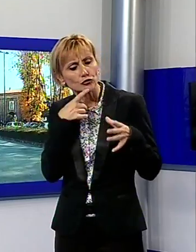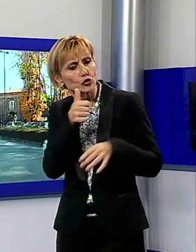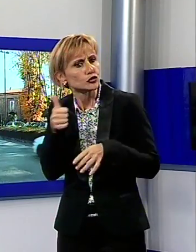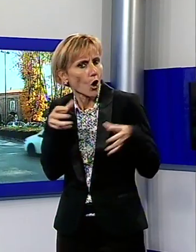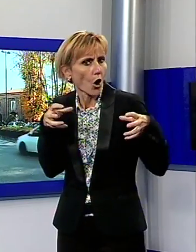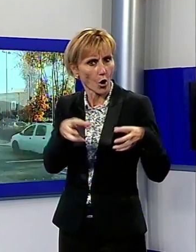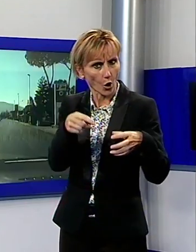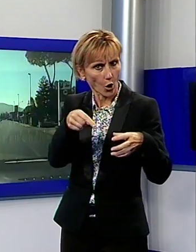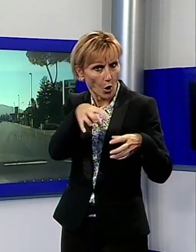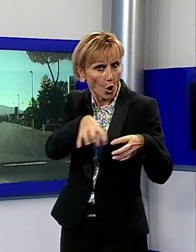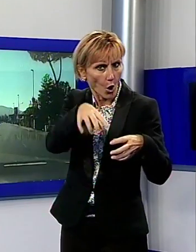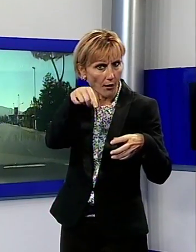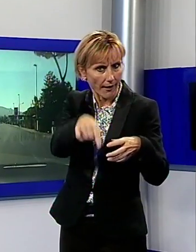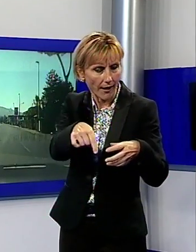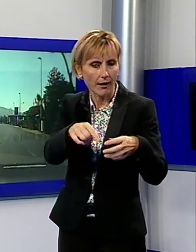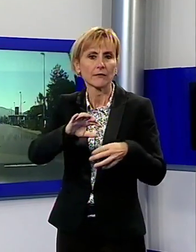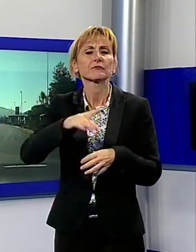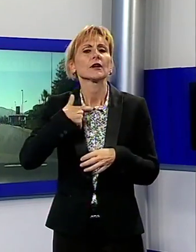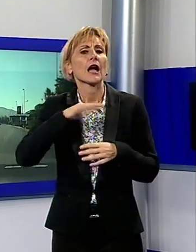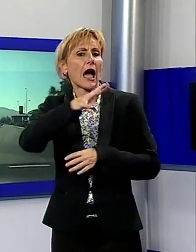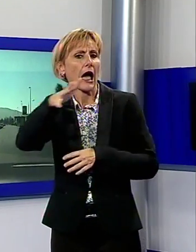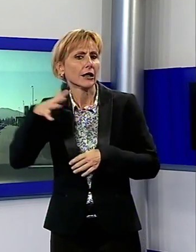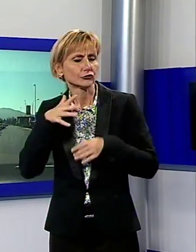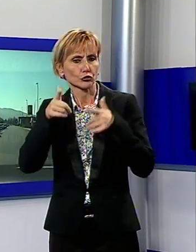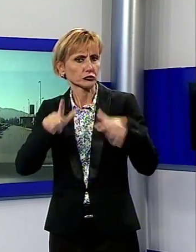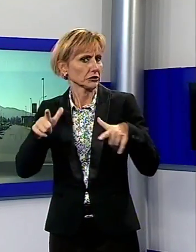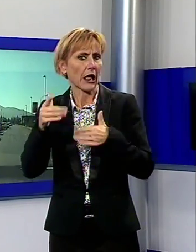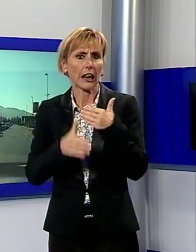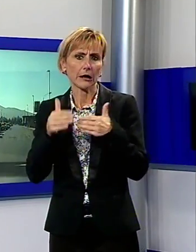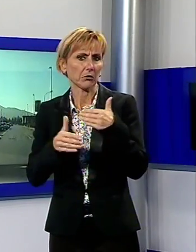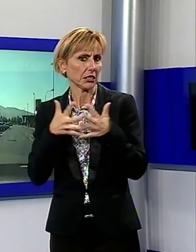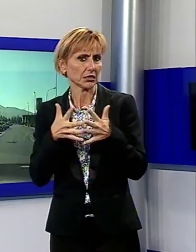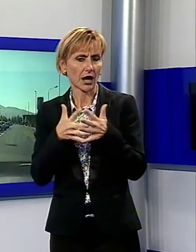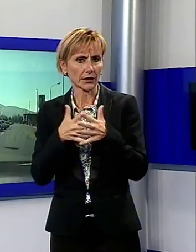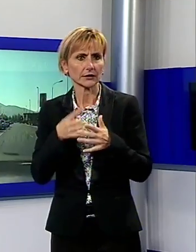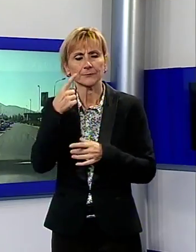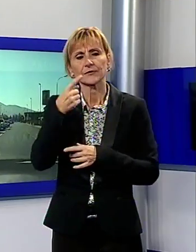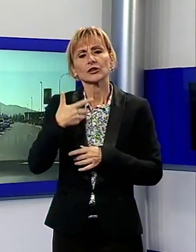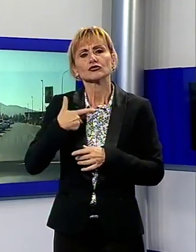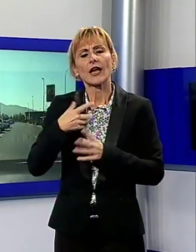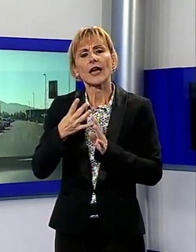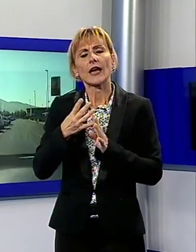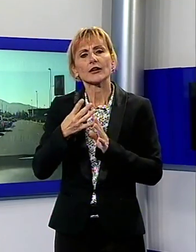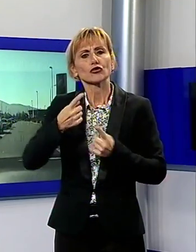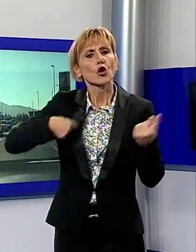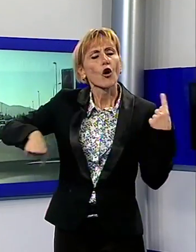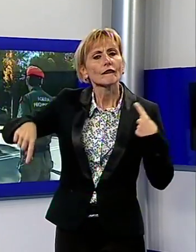Nel resto della città i disagi sono stati tutto sommato limitati. Come da prassi è stato chiuso il tratto di circonvallazione tra la